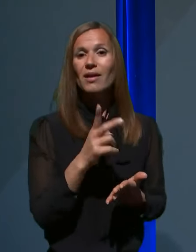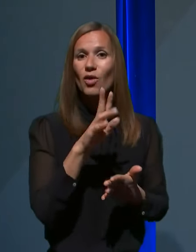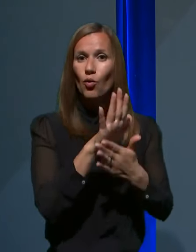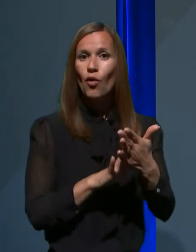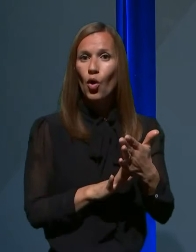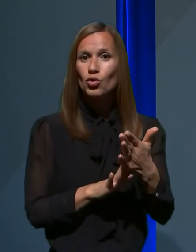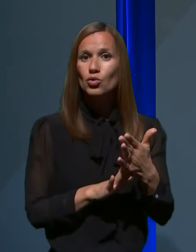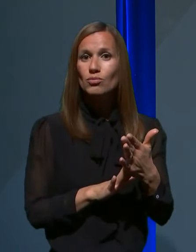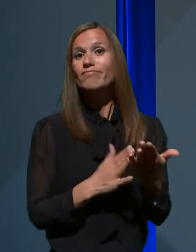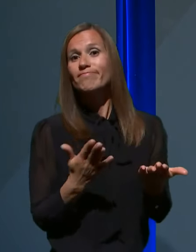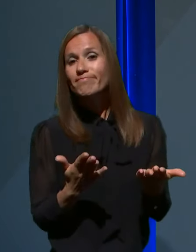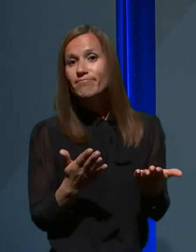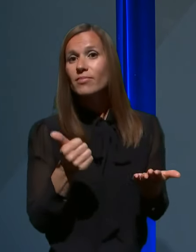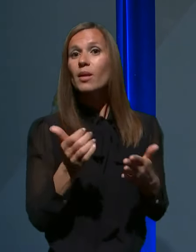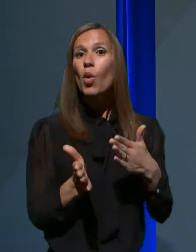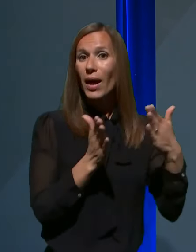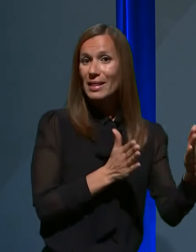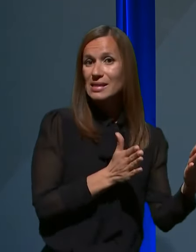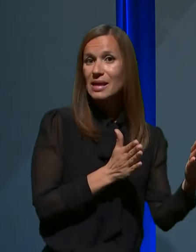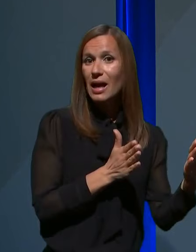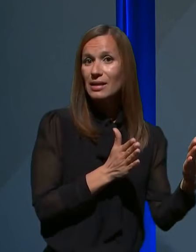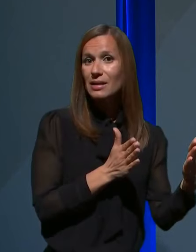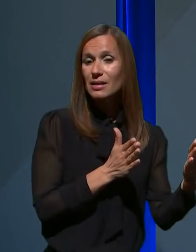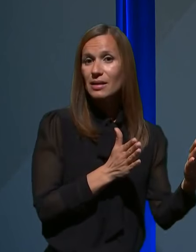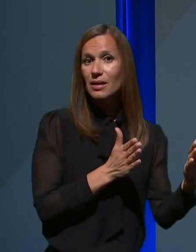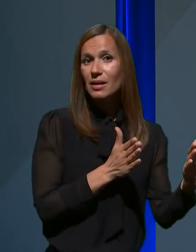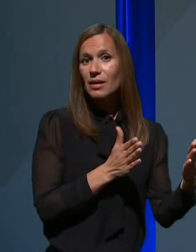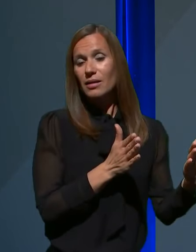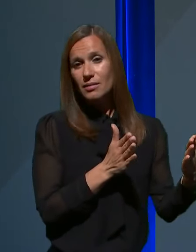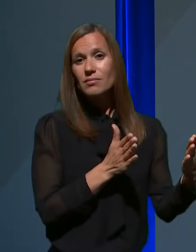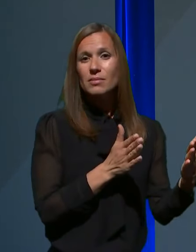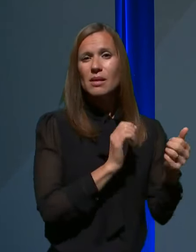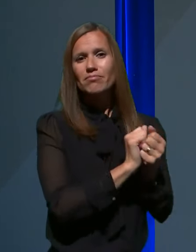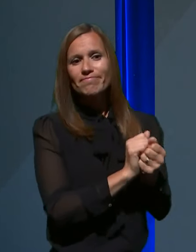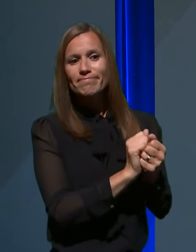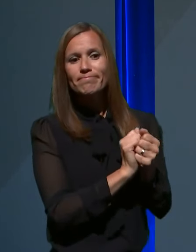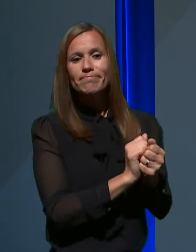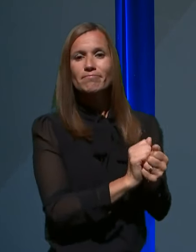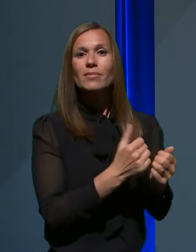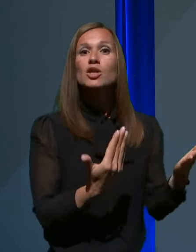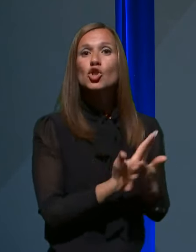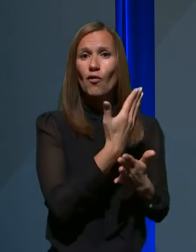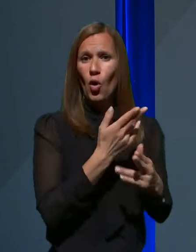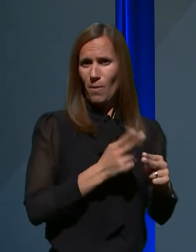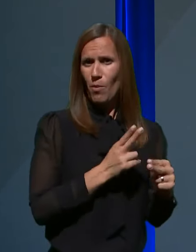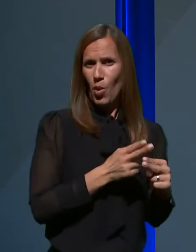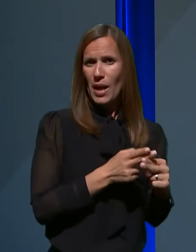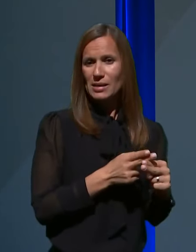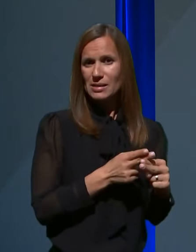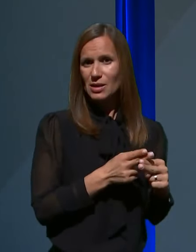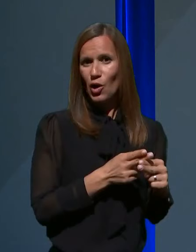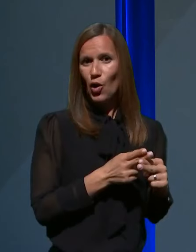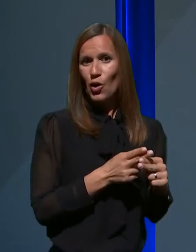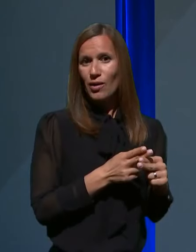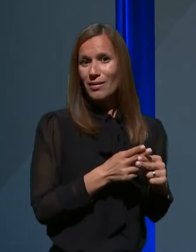po eni strani se sveda soočamo z neko novo boleznjo, ki jo še v